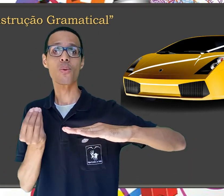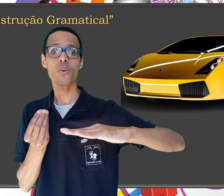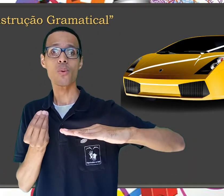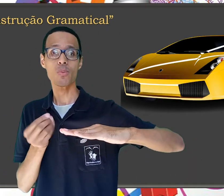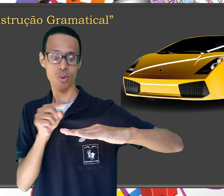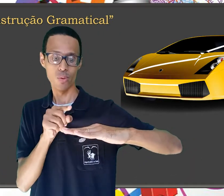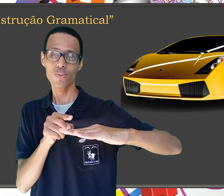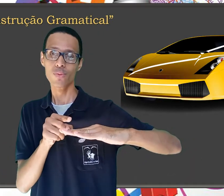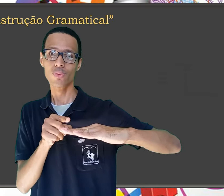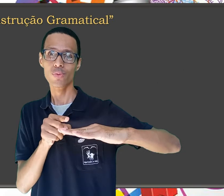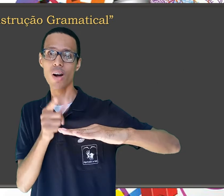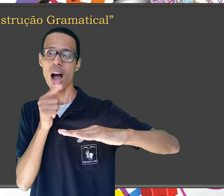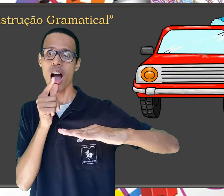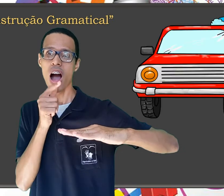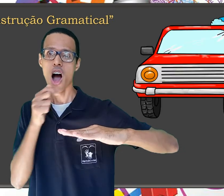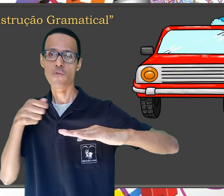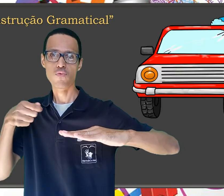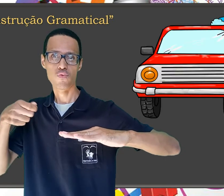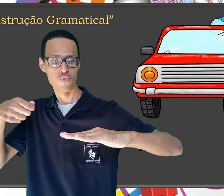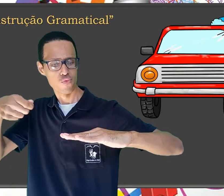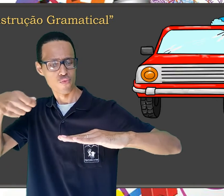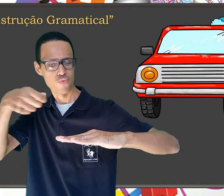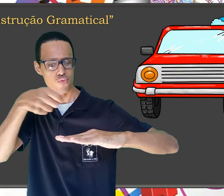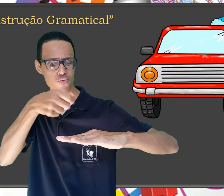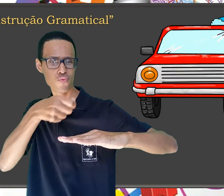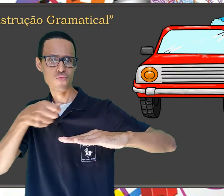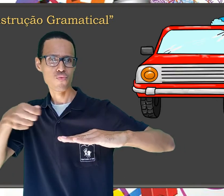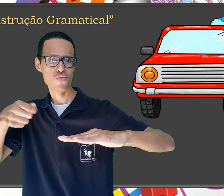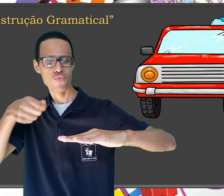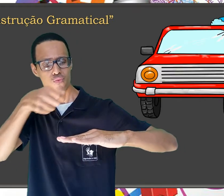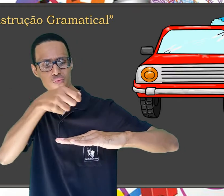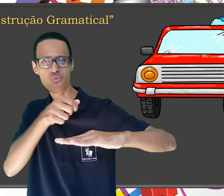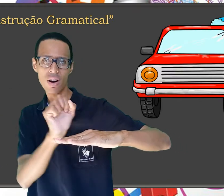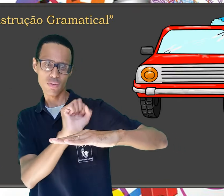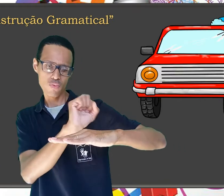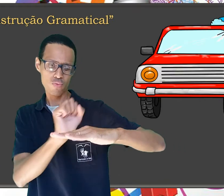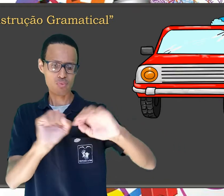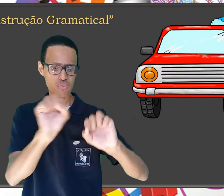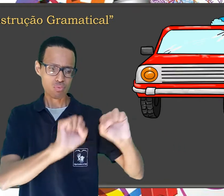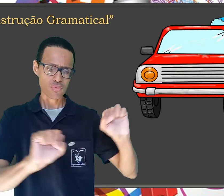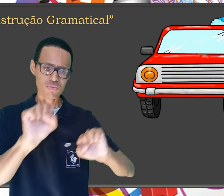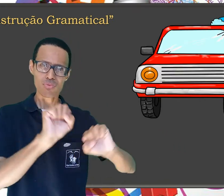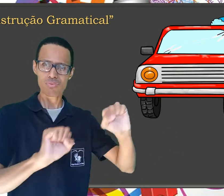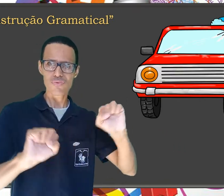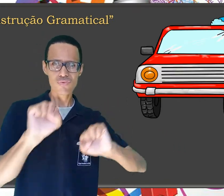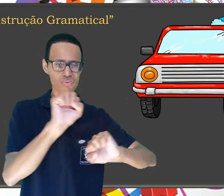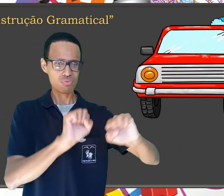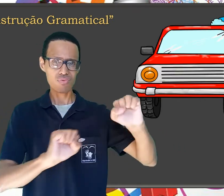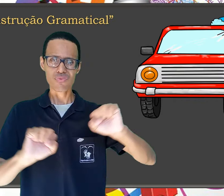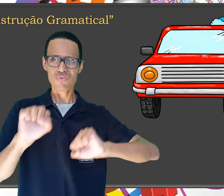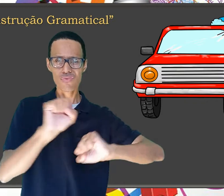ou seja, carro, lavar, ensaboar.